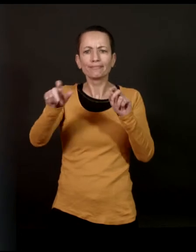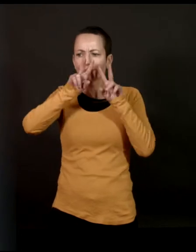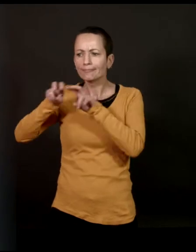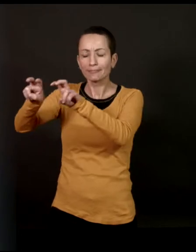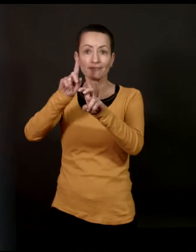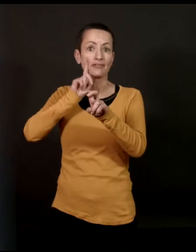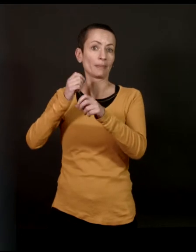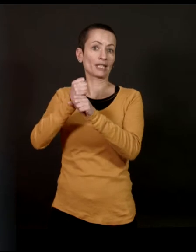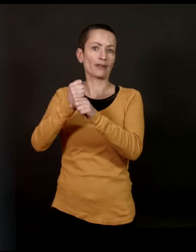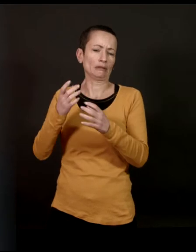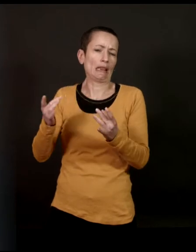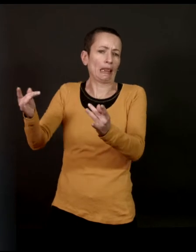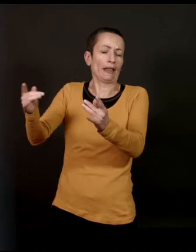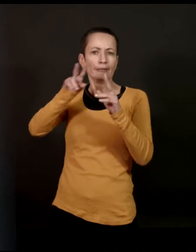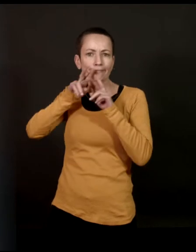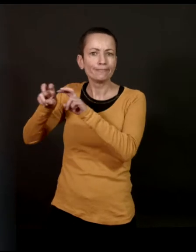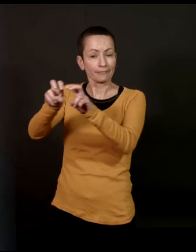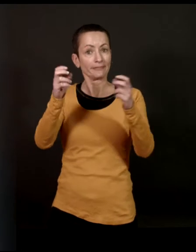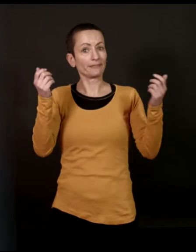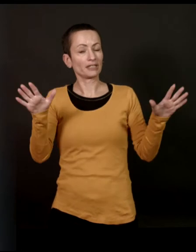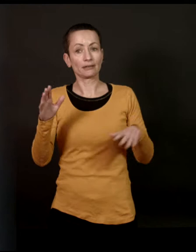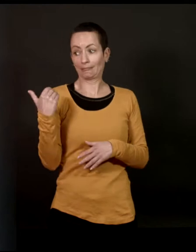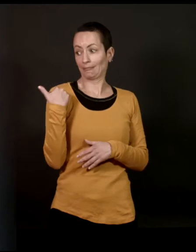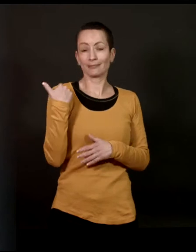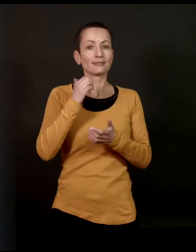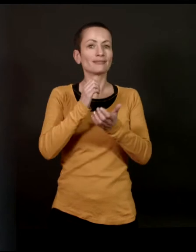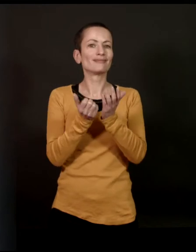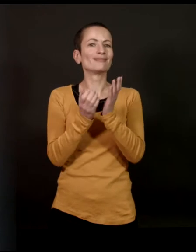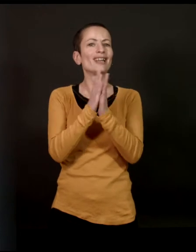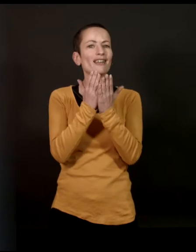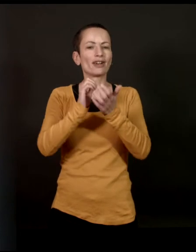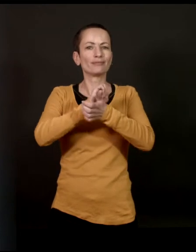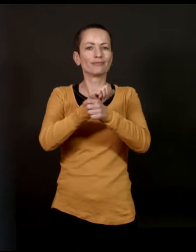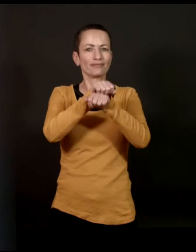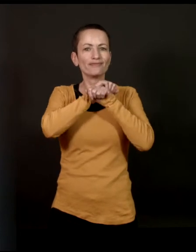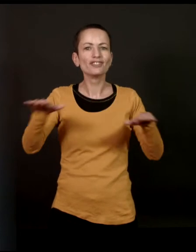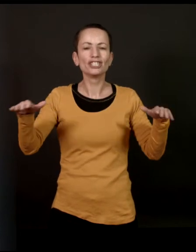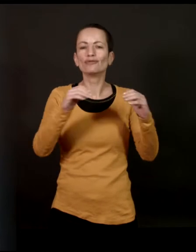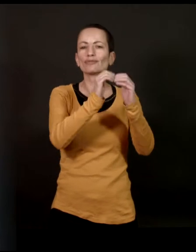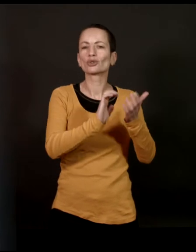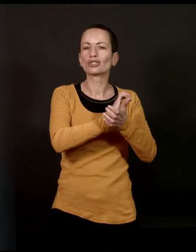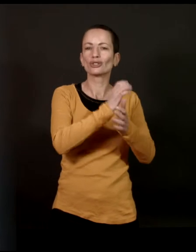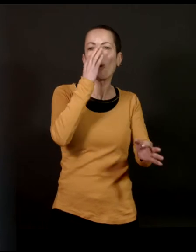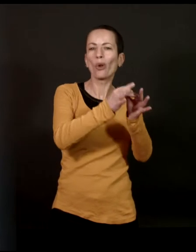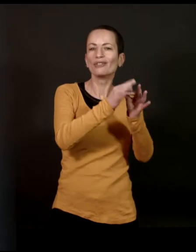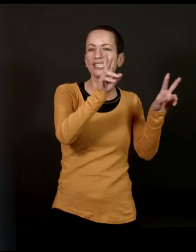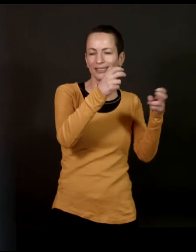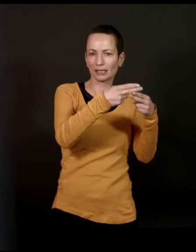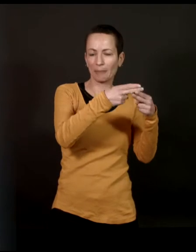previous and who has published in the EFFRACTION which